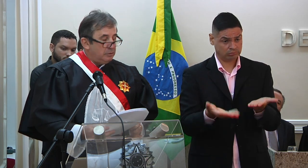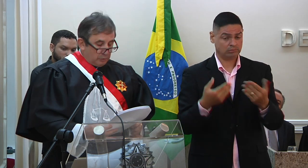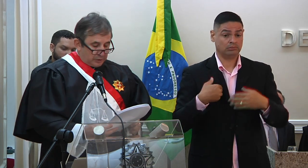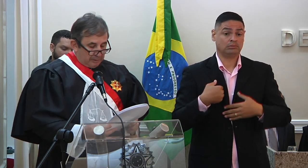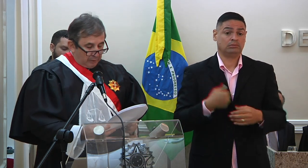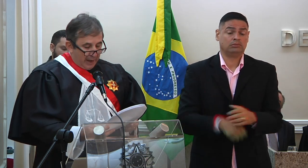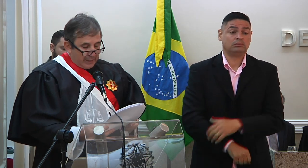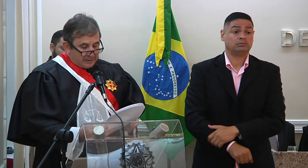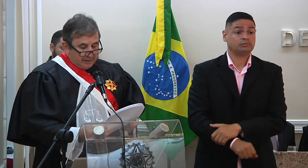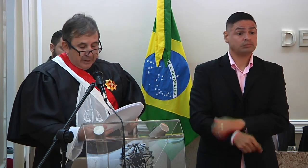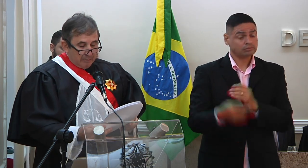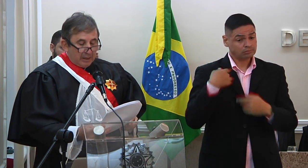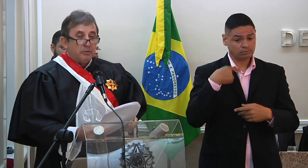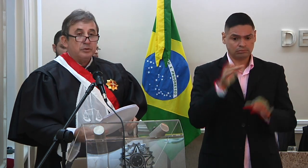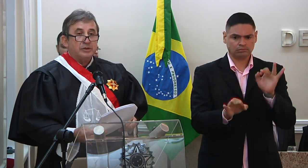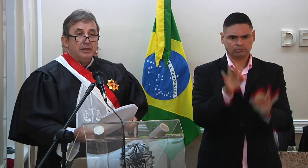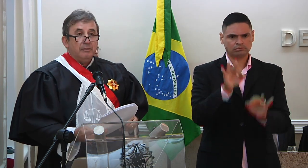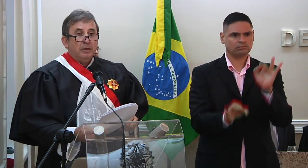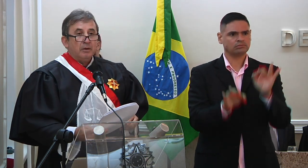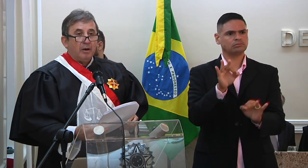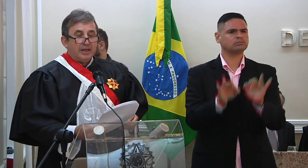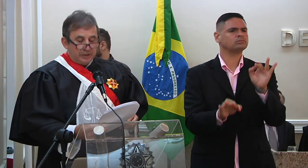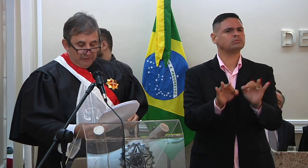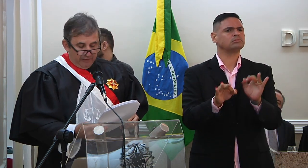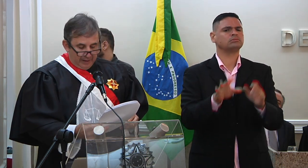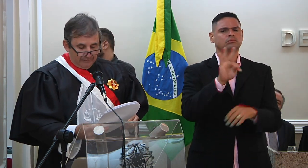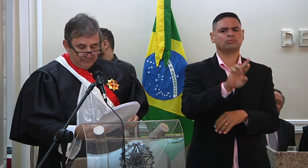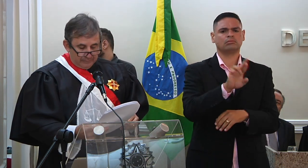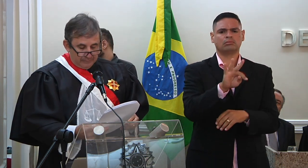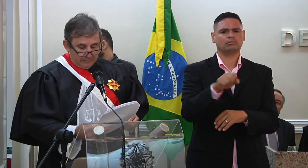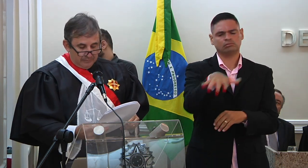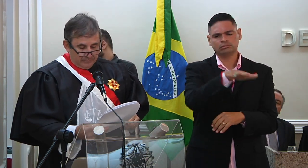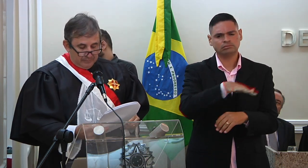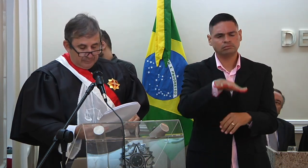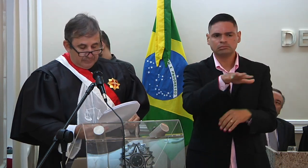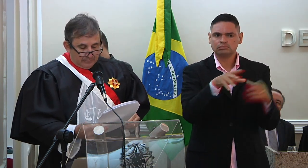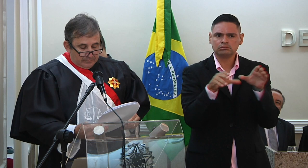direito nos tribunais é uma construção coletiva